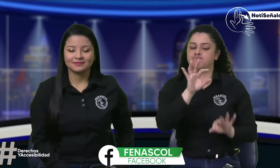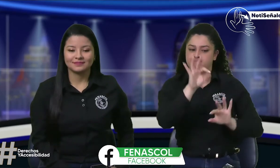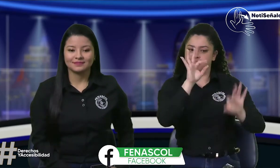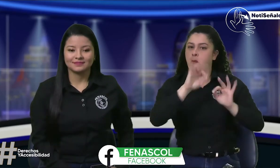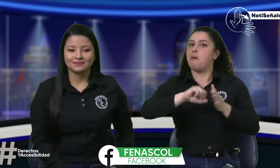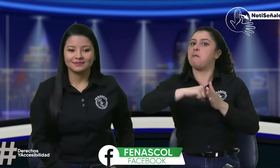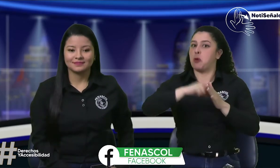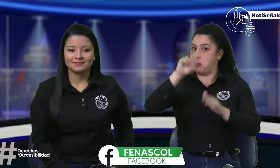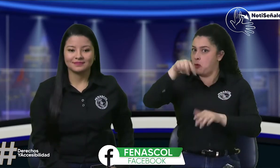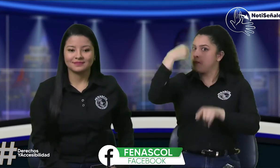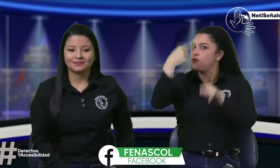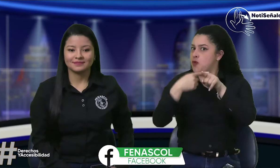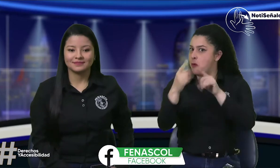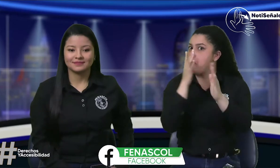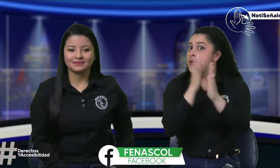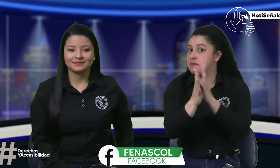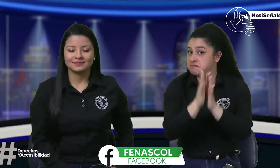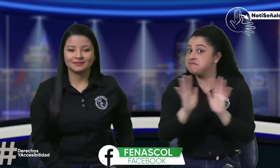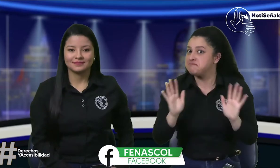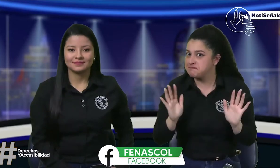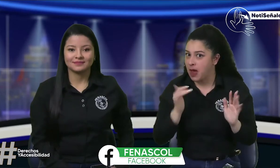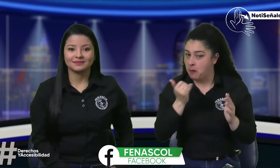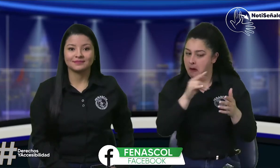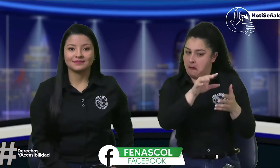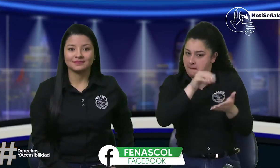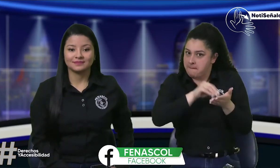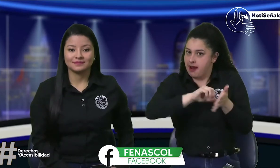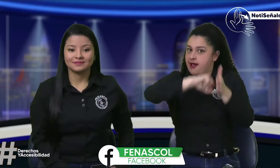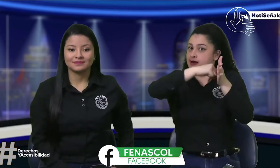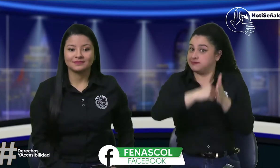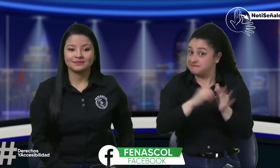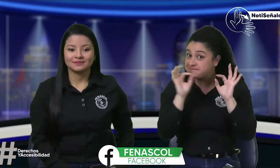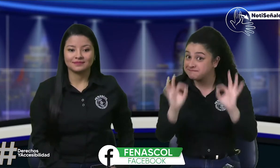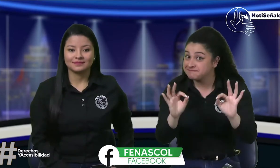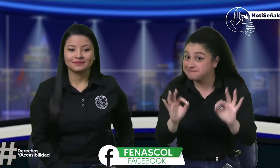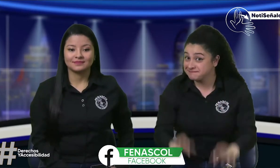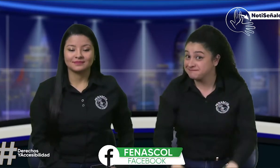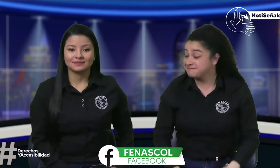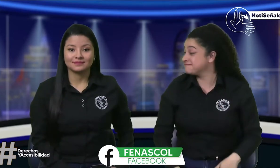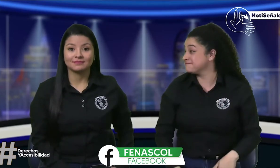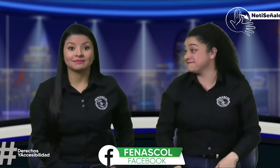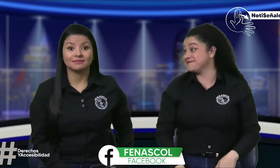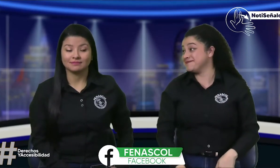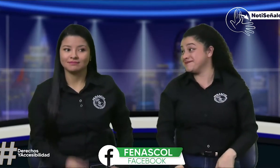muy importante y pues bueno, tomaremos estos comentarios para seguir hablando del tema.